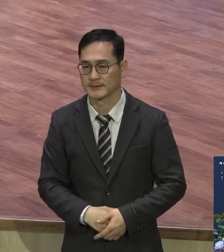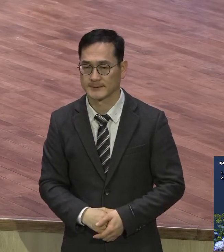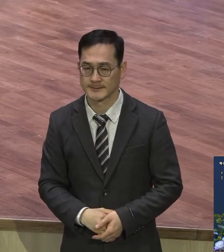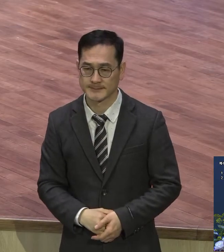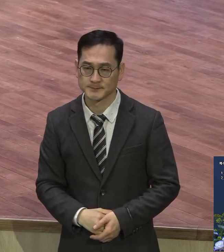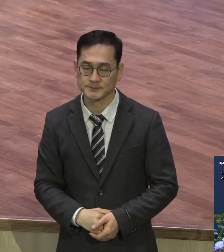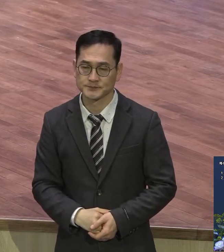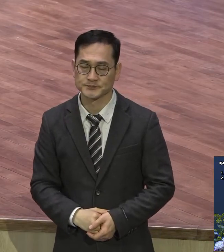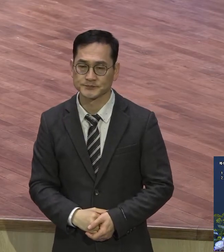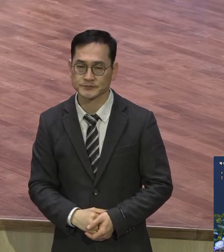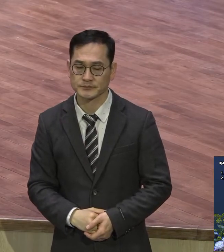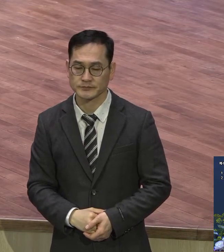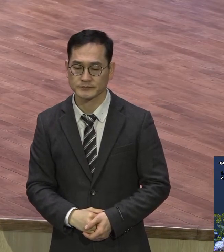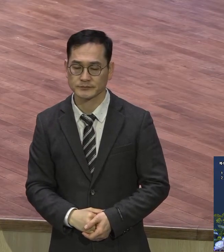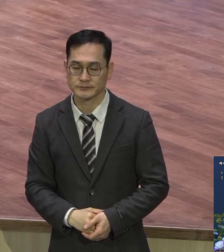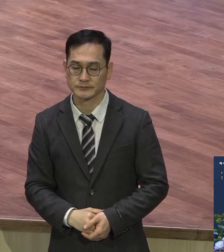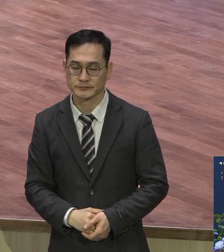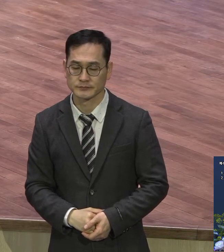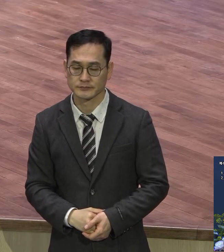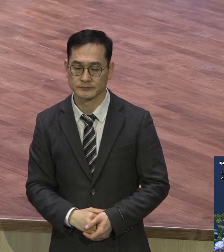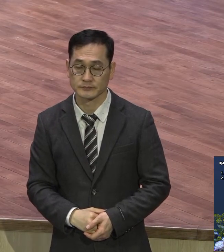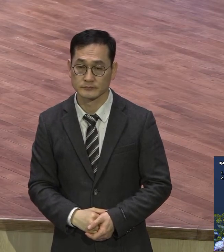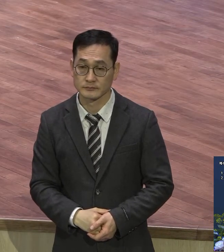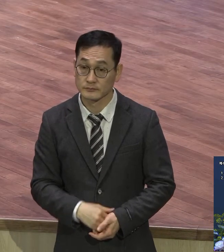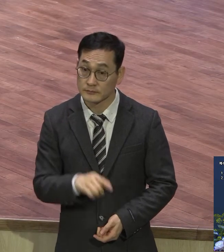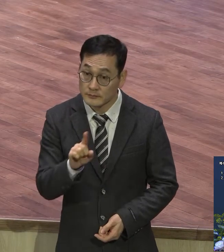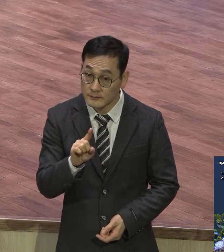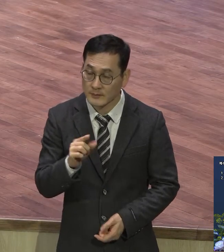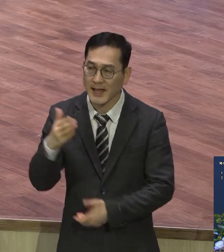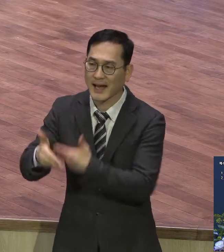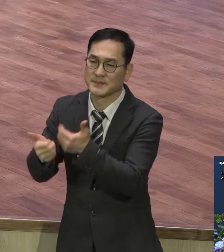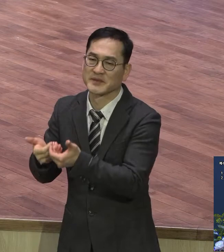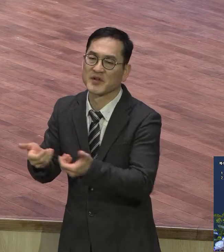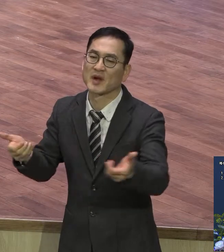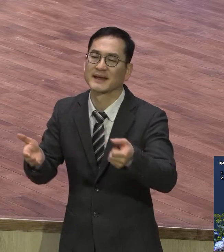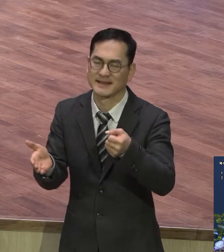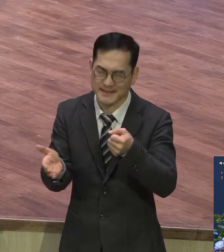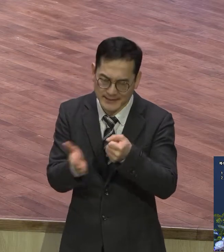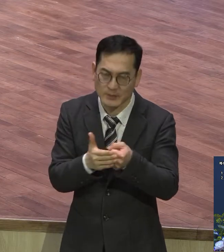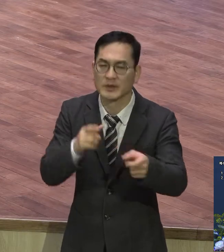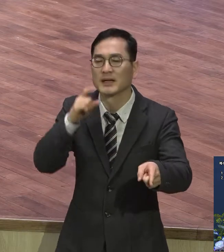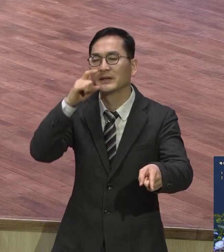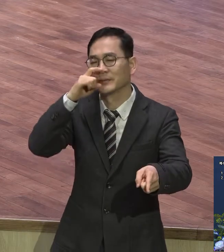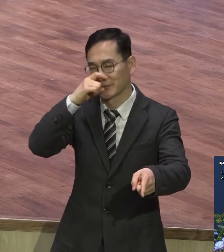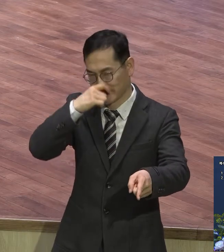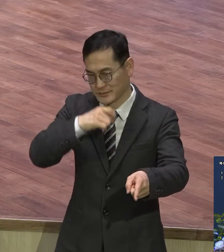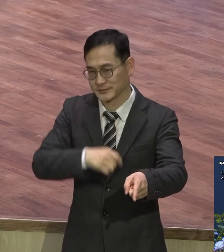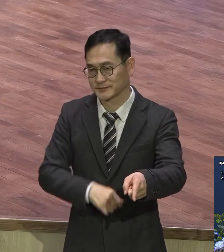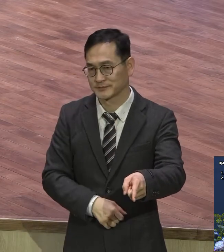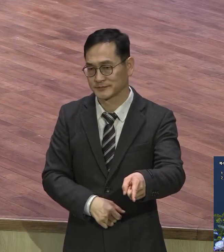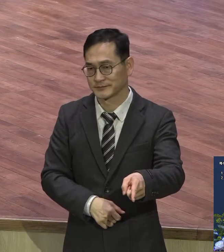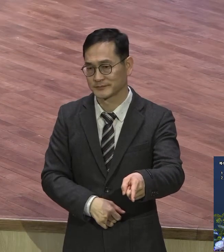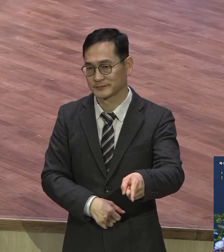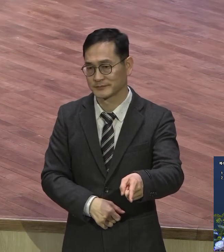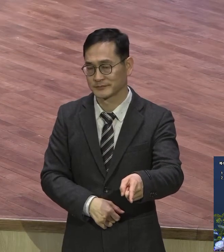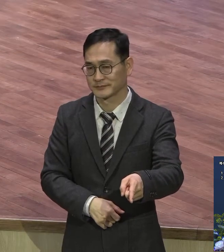그게 뭐요 하나님 떠난 인간 하나님 없는 사람은 그래요 그러니